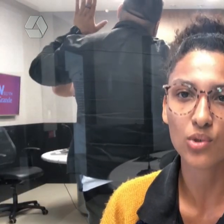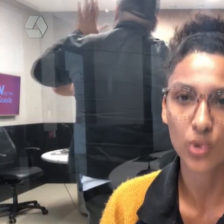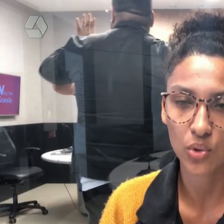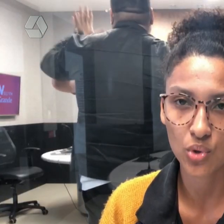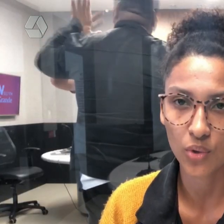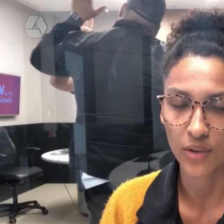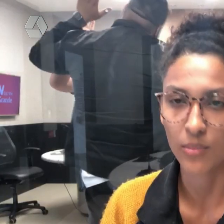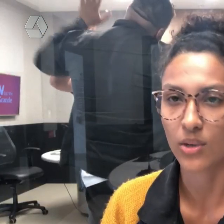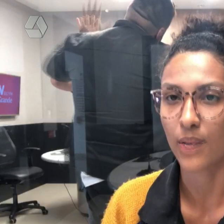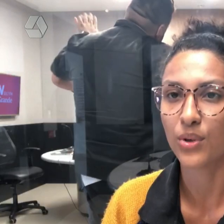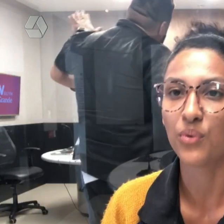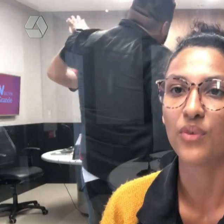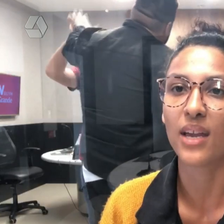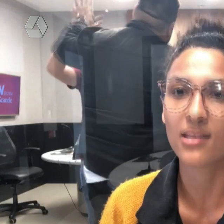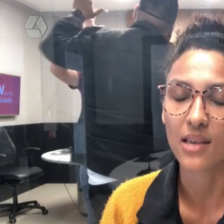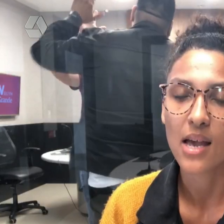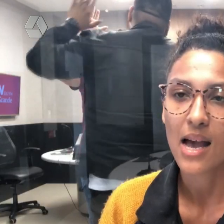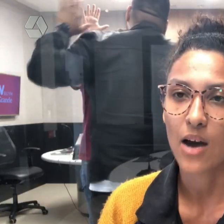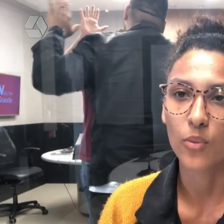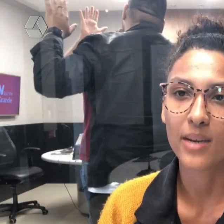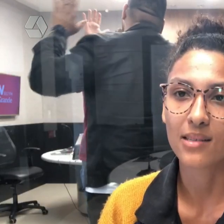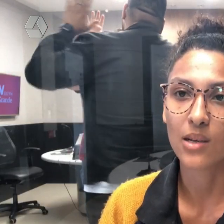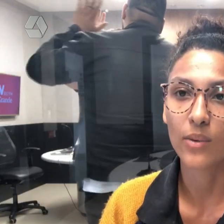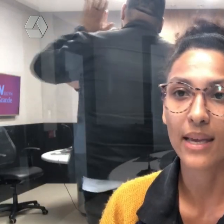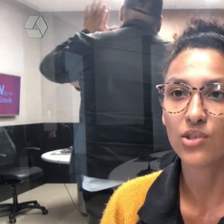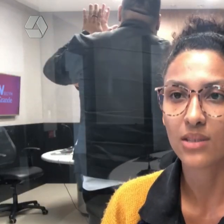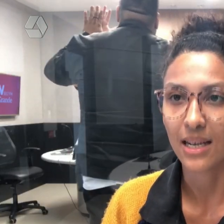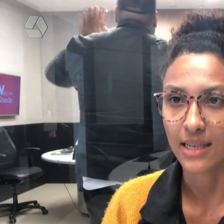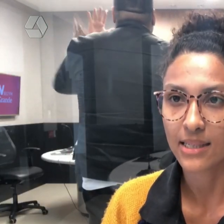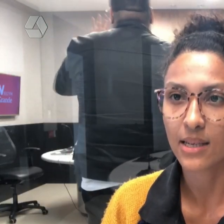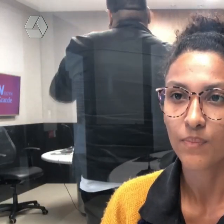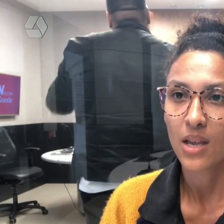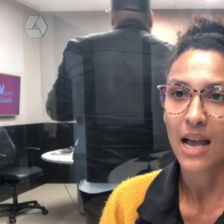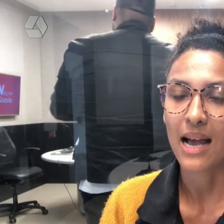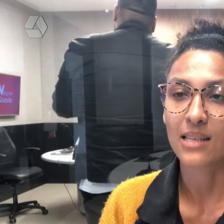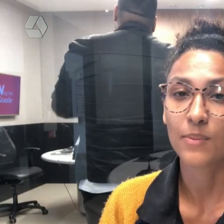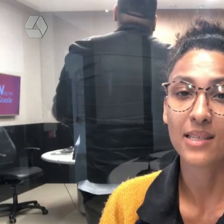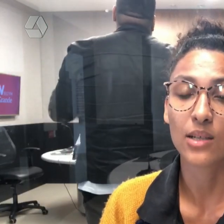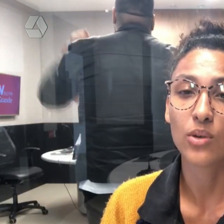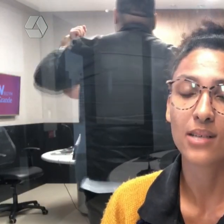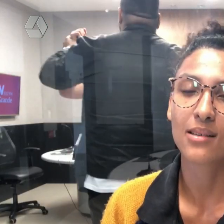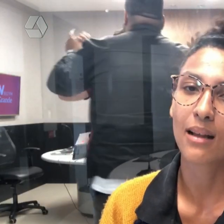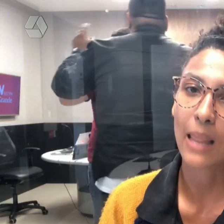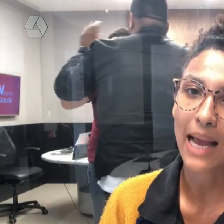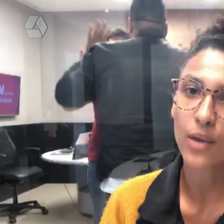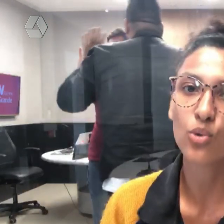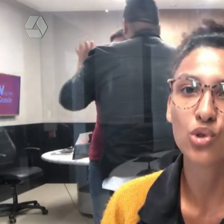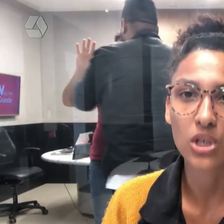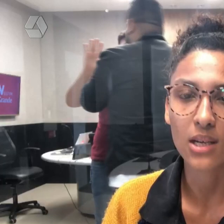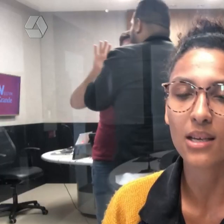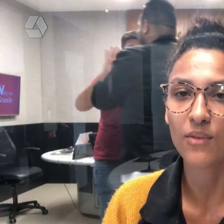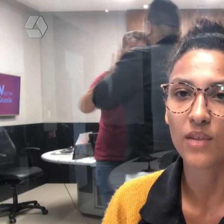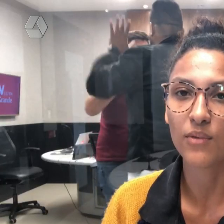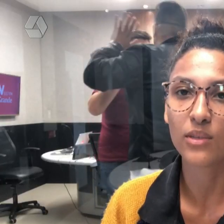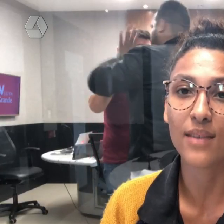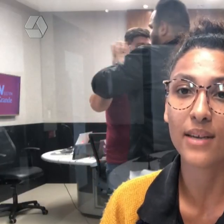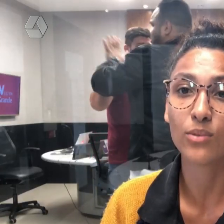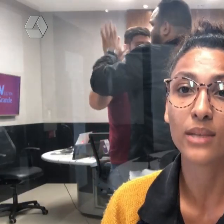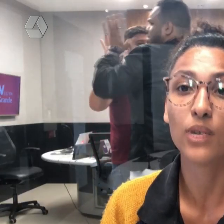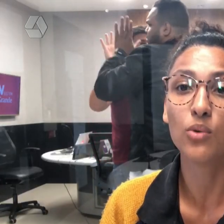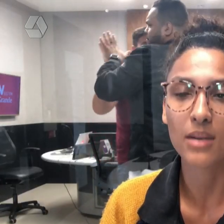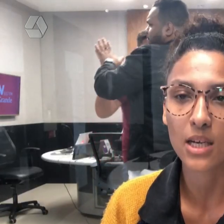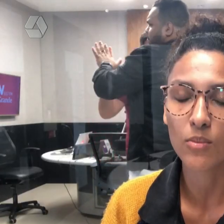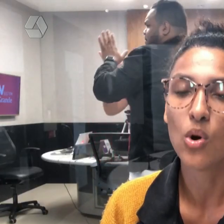Até o dia 28 de novembro, que é quando vence a obrigação editalícia, as prestadoras Clare, Tim e Vivo